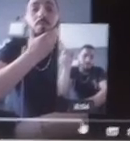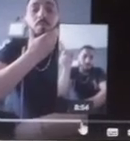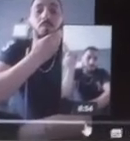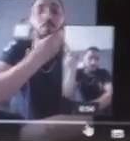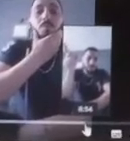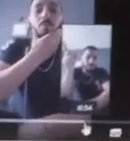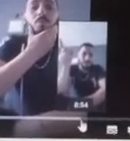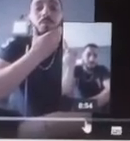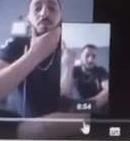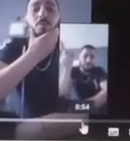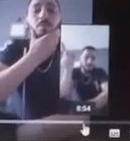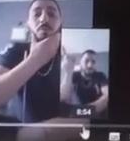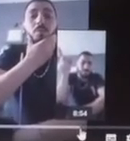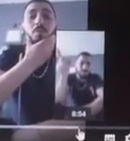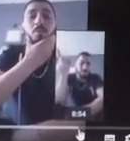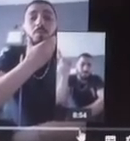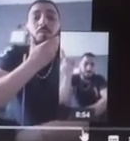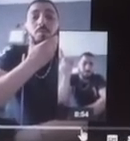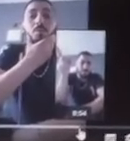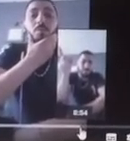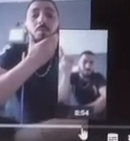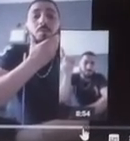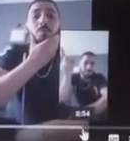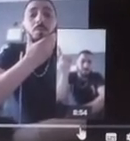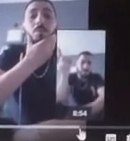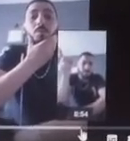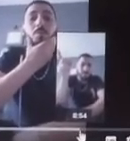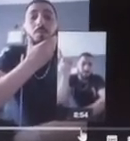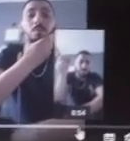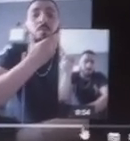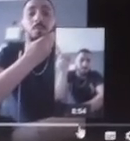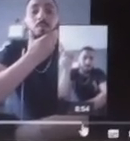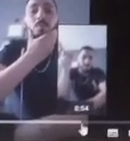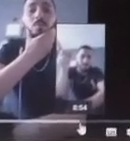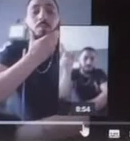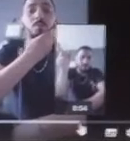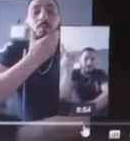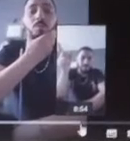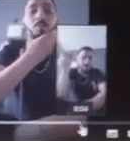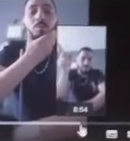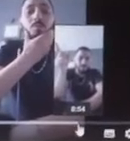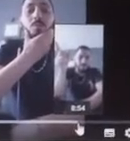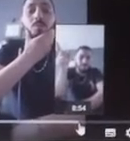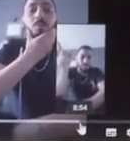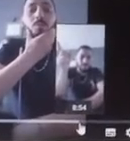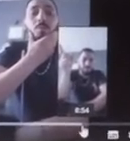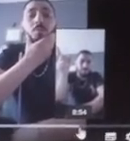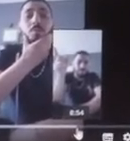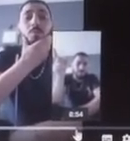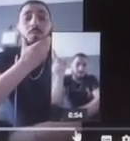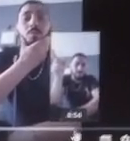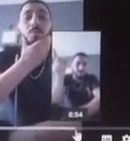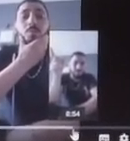fait des vidéos perturbateurs Et son, voilà, l'éducation, voilà,